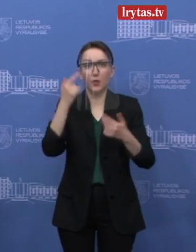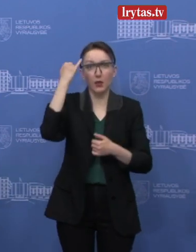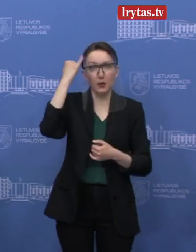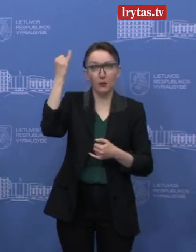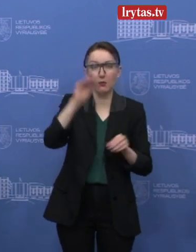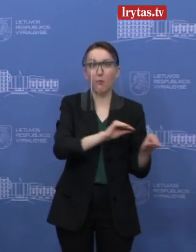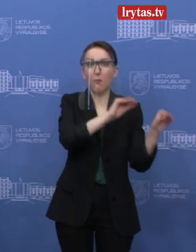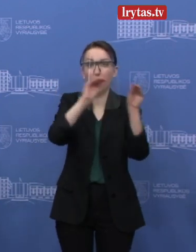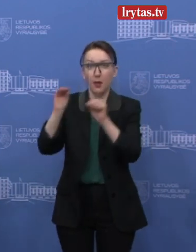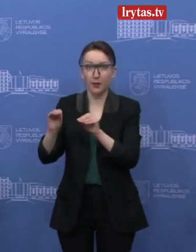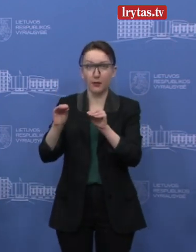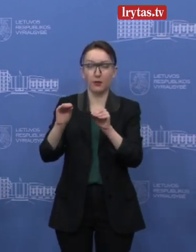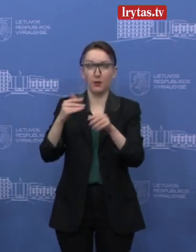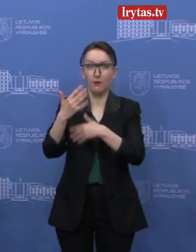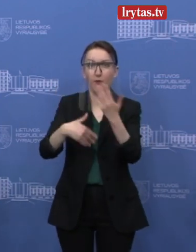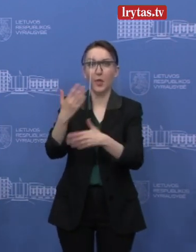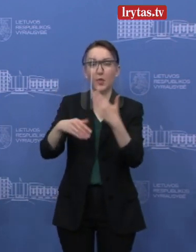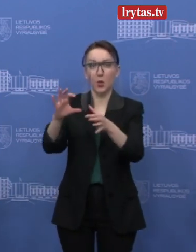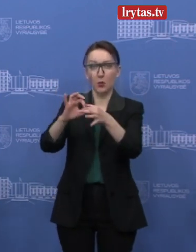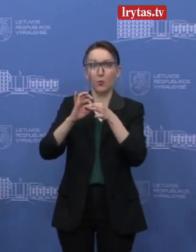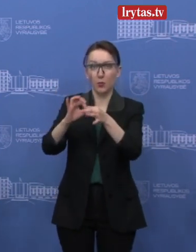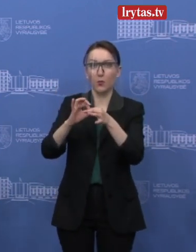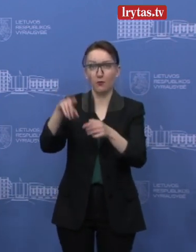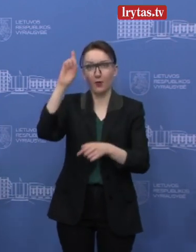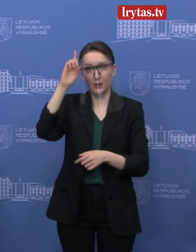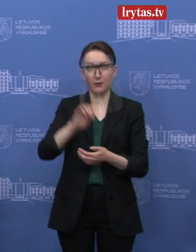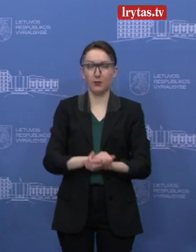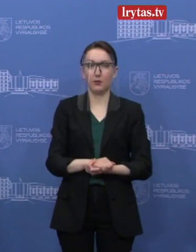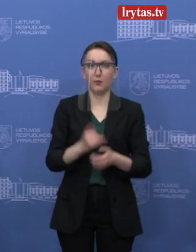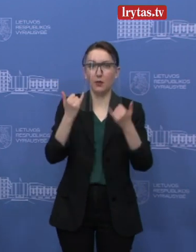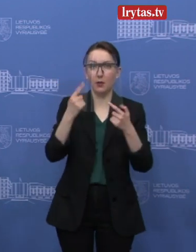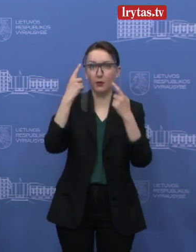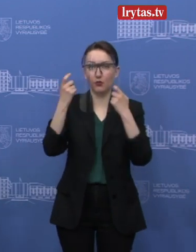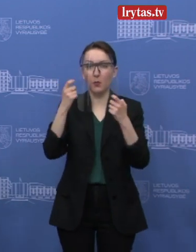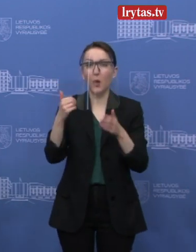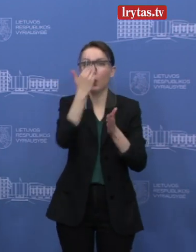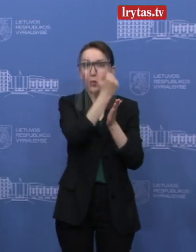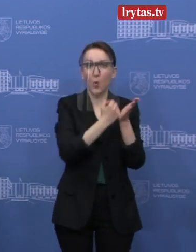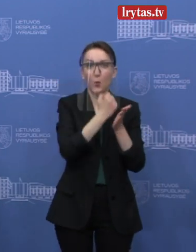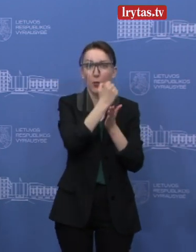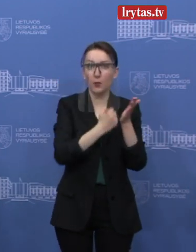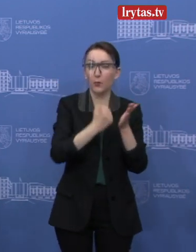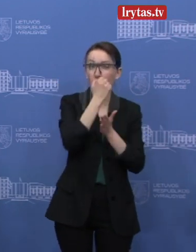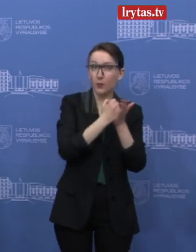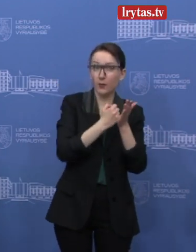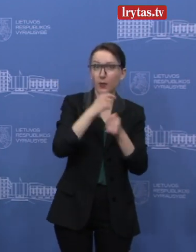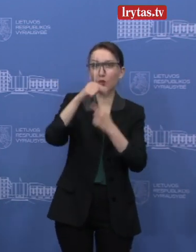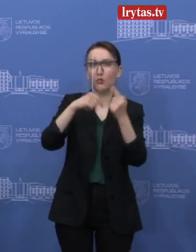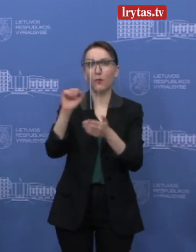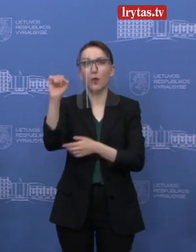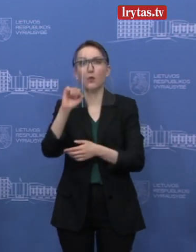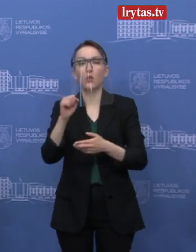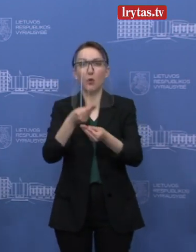idėjų perkelimui į vystomojo bendradarbiavimo šalis. Tai šią informaciją kaupėme, ją daliname su verslo